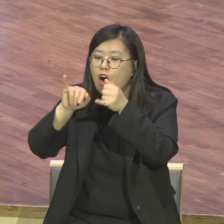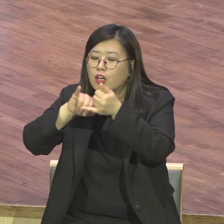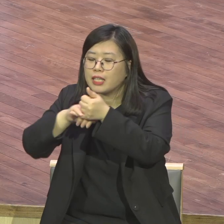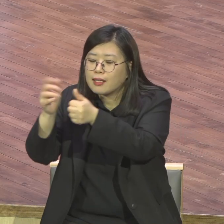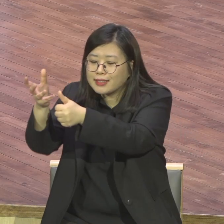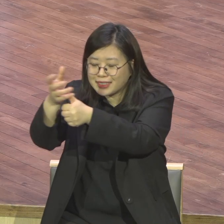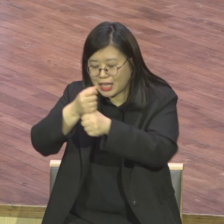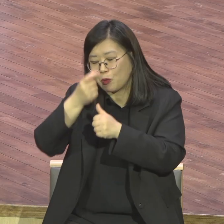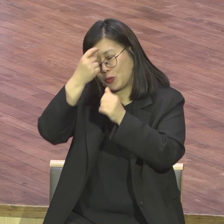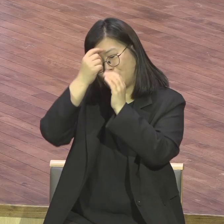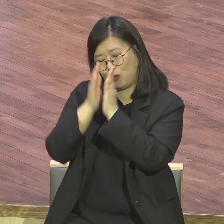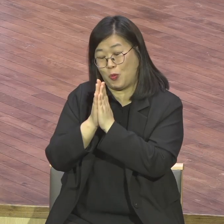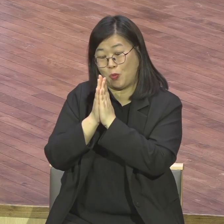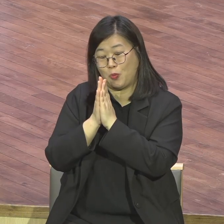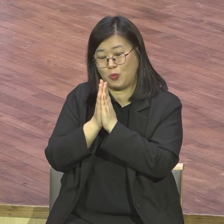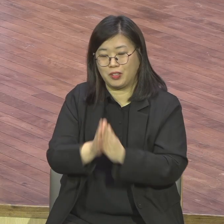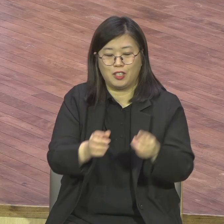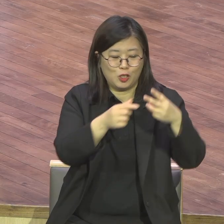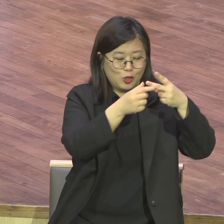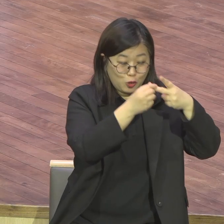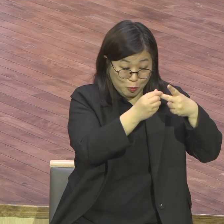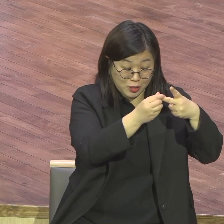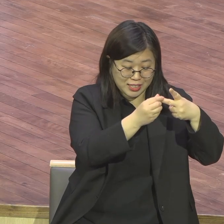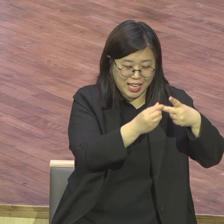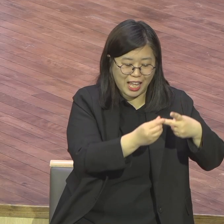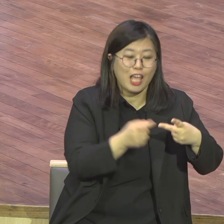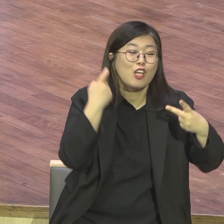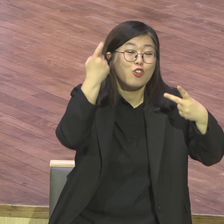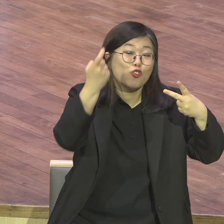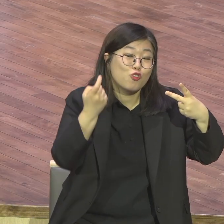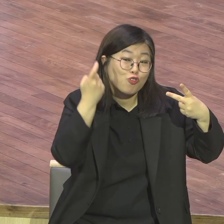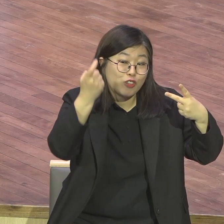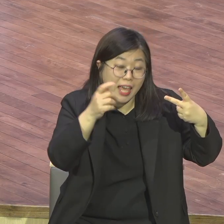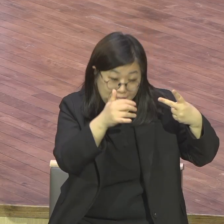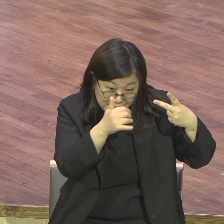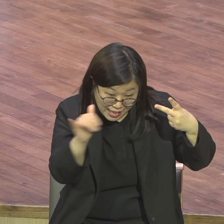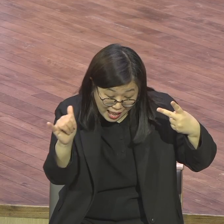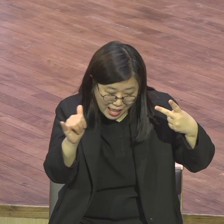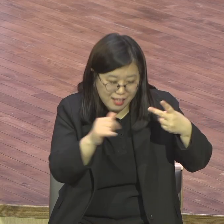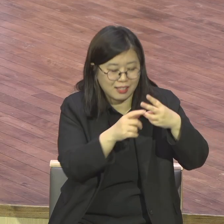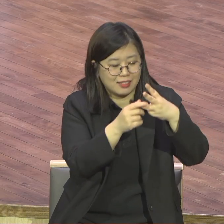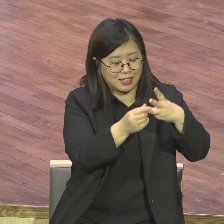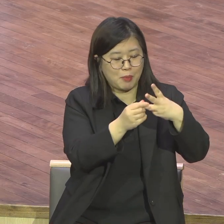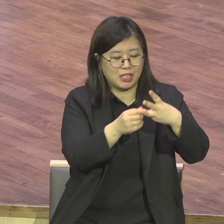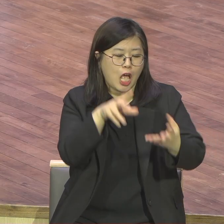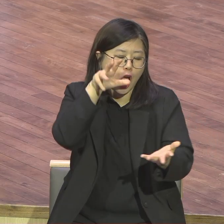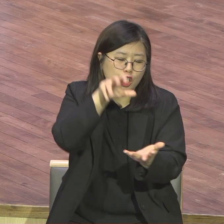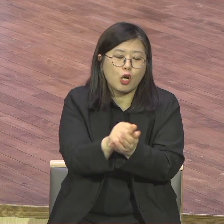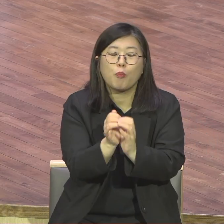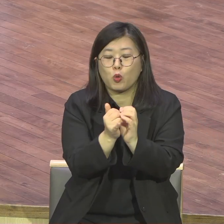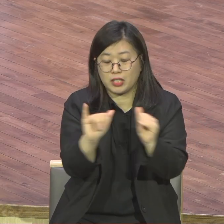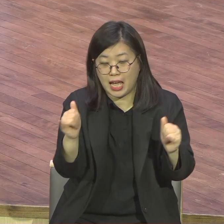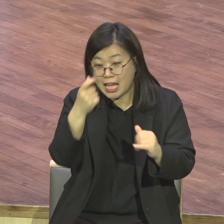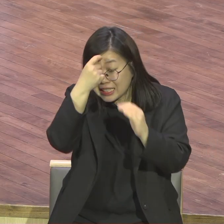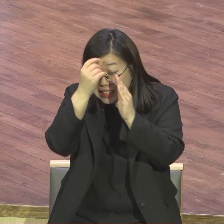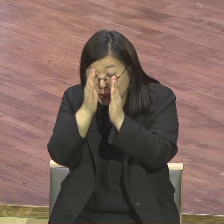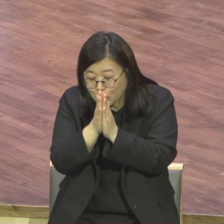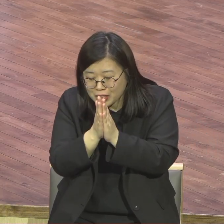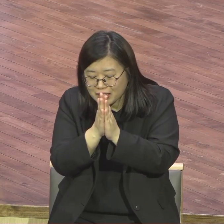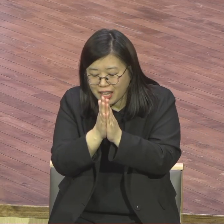순례자 정복자 그렇습니다. 남은자는 은약 기도를 하나님께 드려야